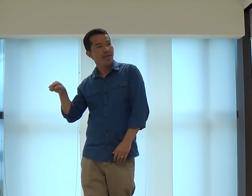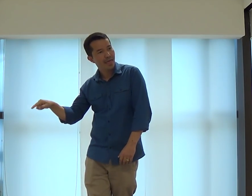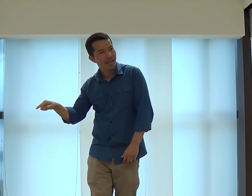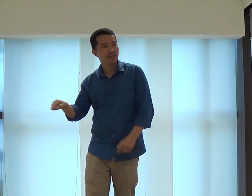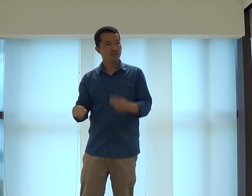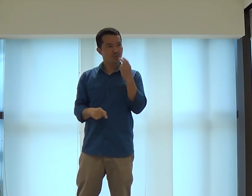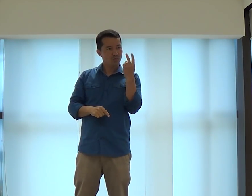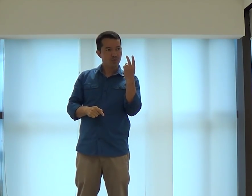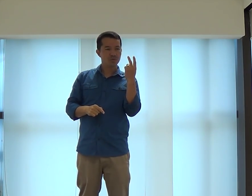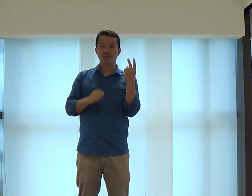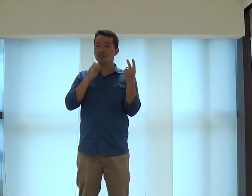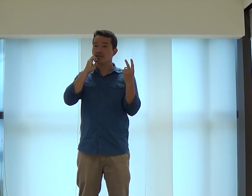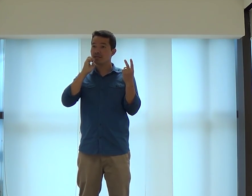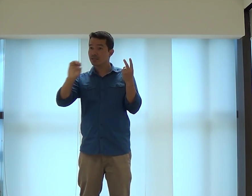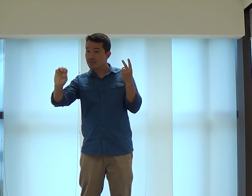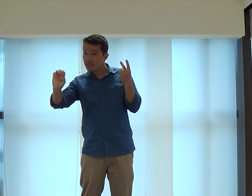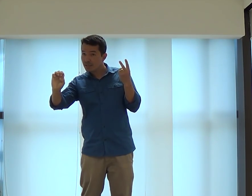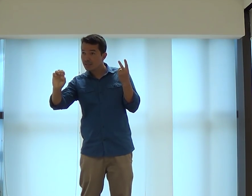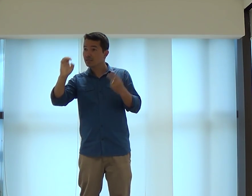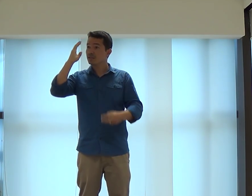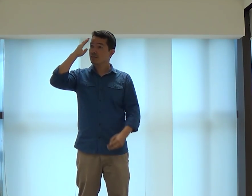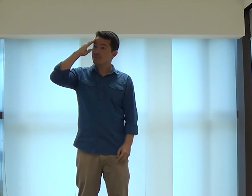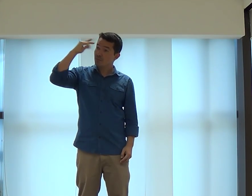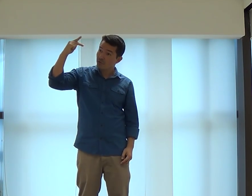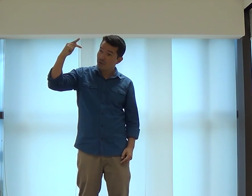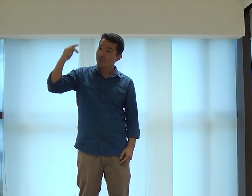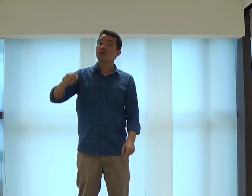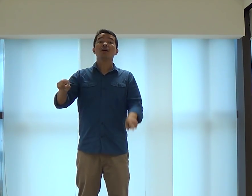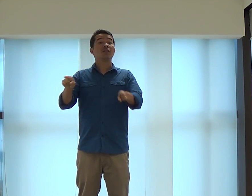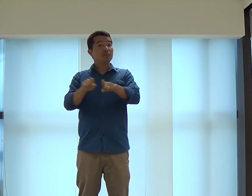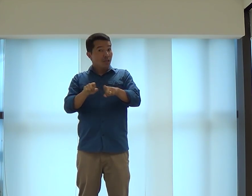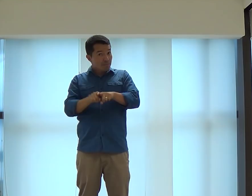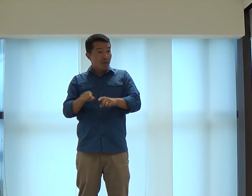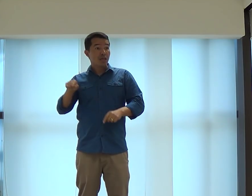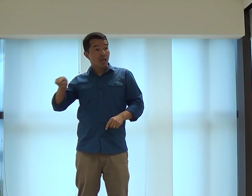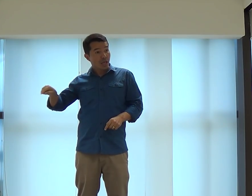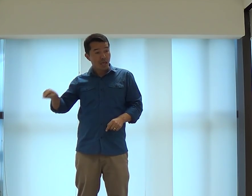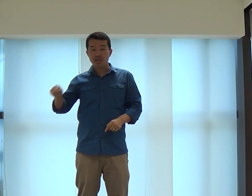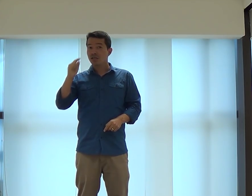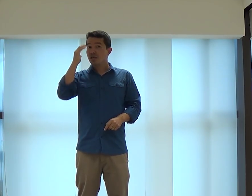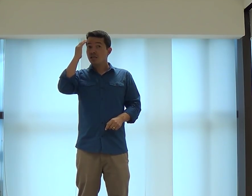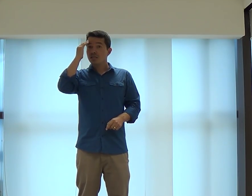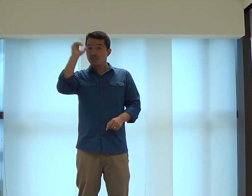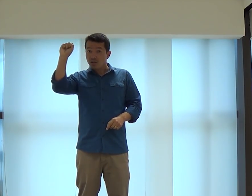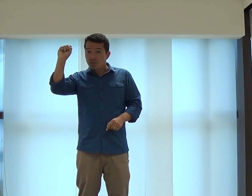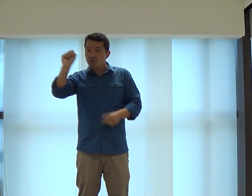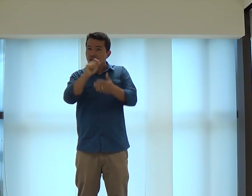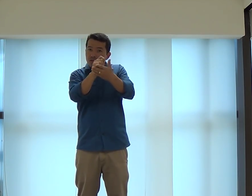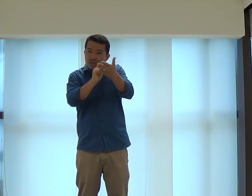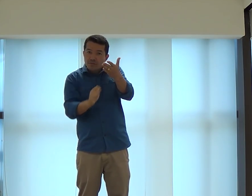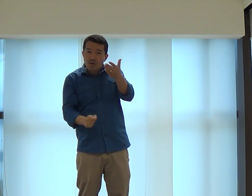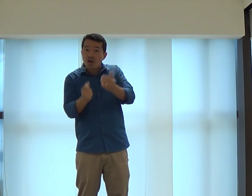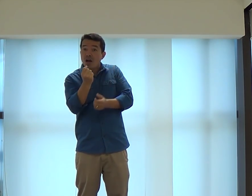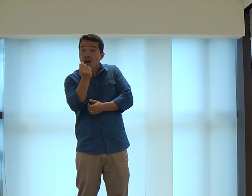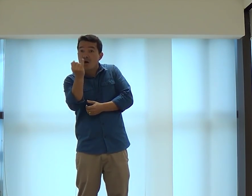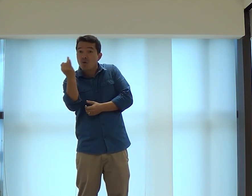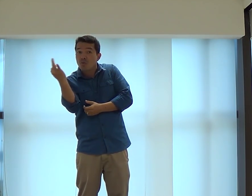Foi ele que escreveu, né? Eclesiastes e provérbios. E também, o rei Salomão